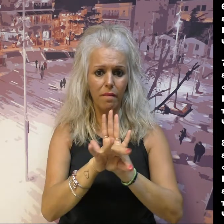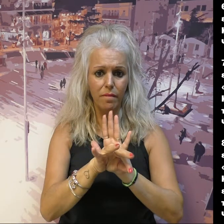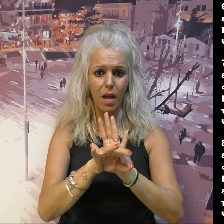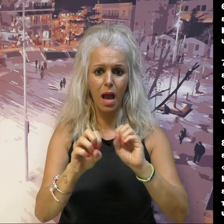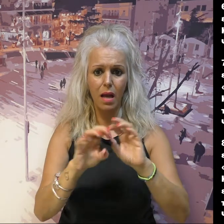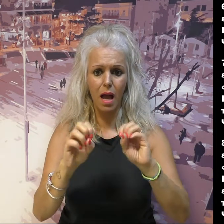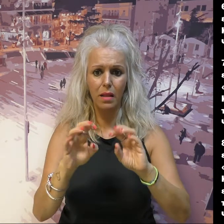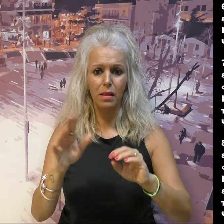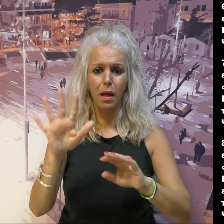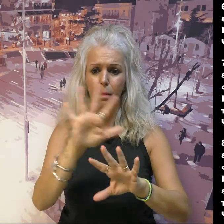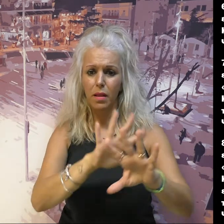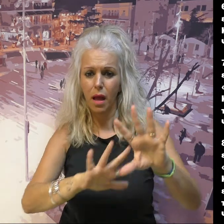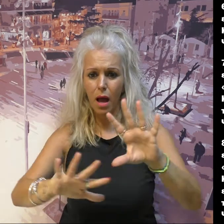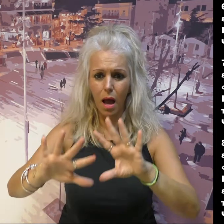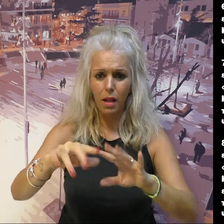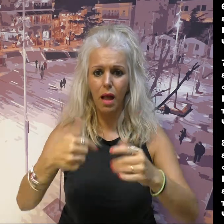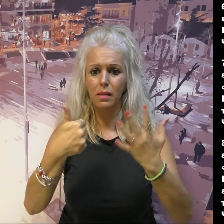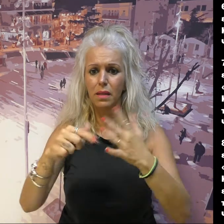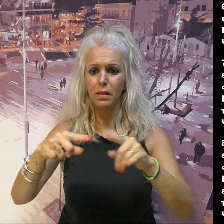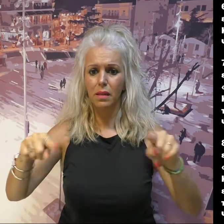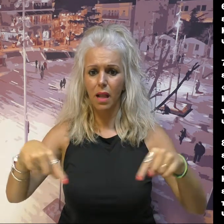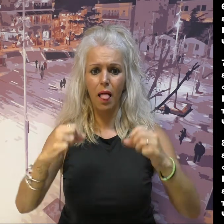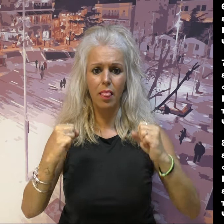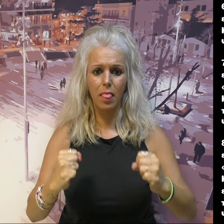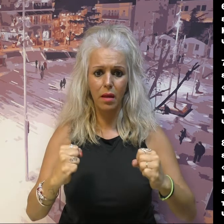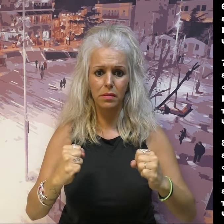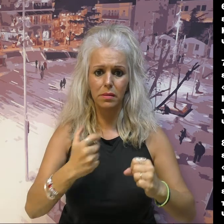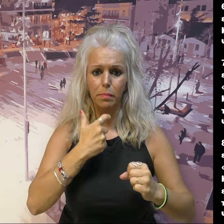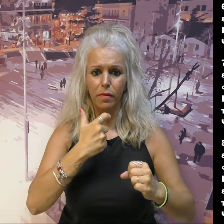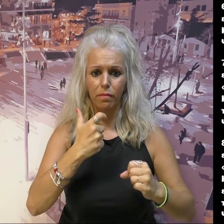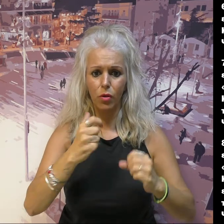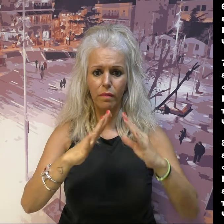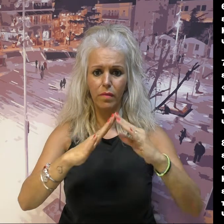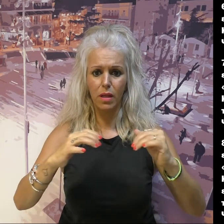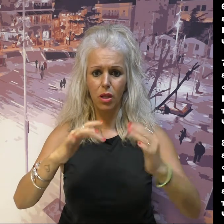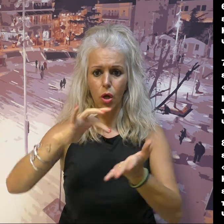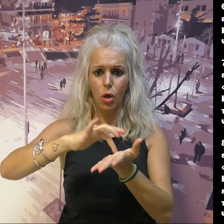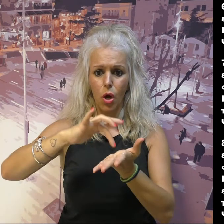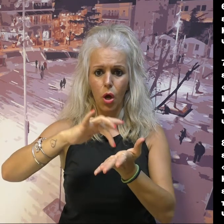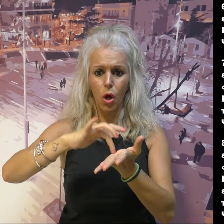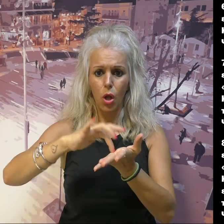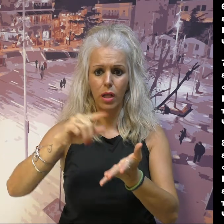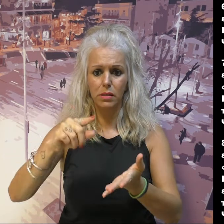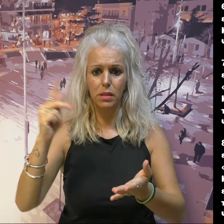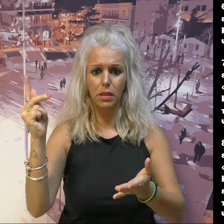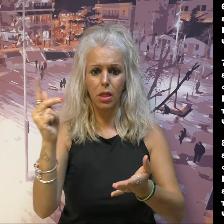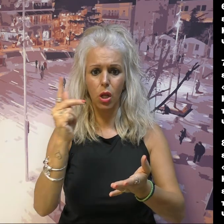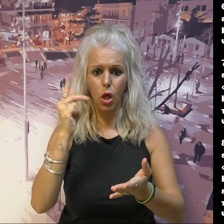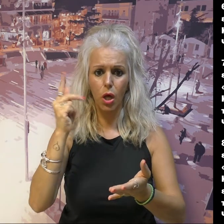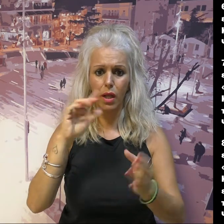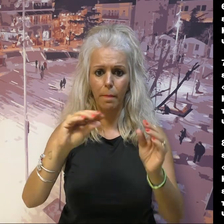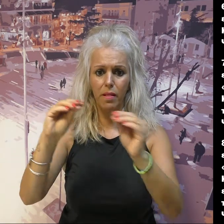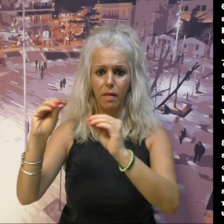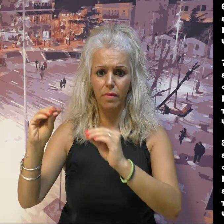εκμίσθωση έκτασης εμβαδού 600 τετραγωνικών μέτρων στη θέση ύψωμα βρίγκλα κορυφούλα της κοινότητας μεταμόρφωσης για